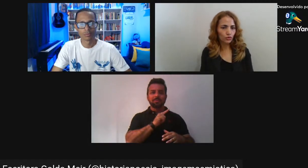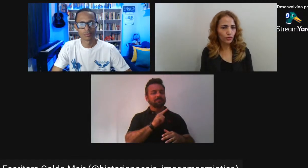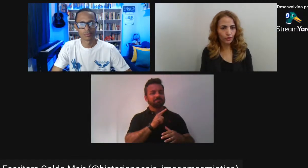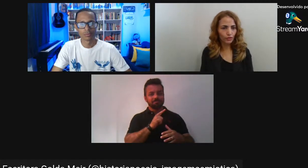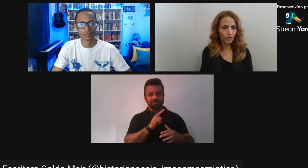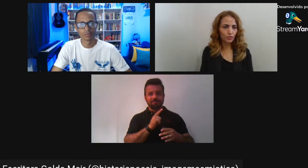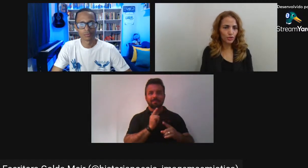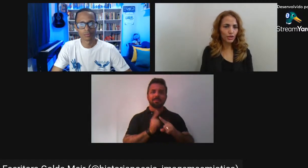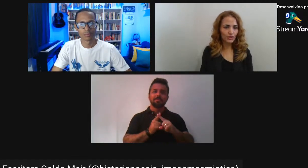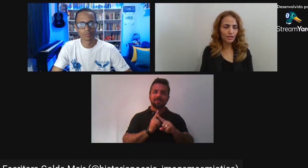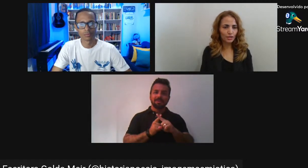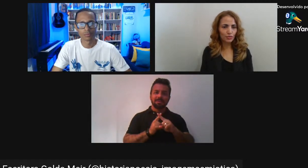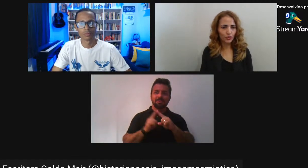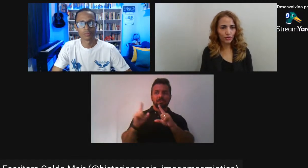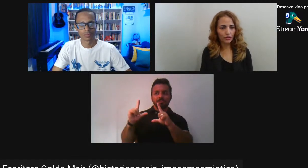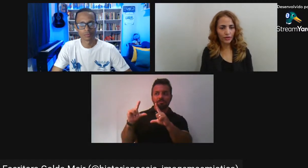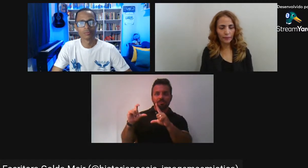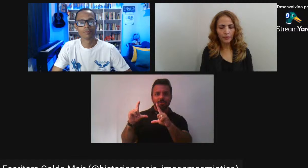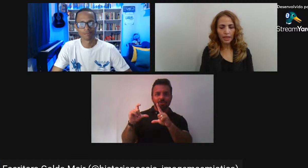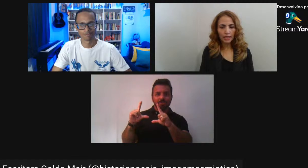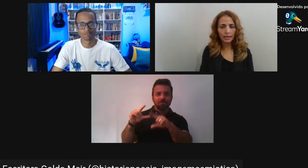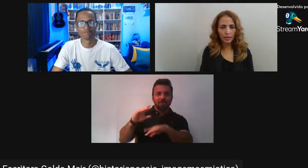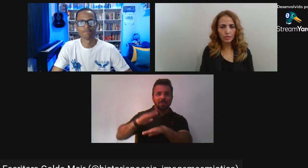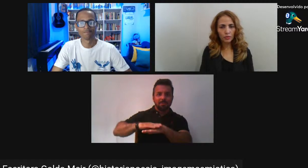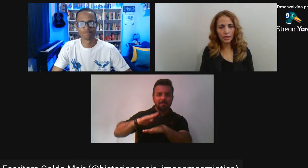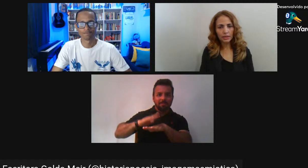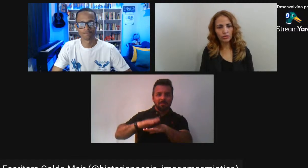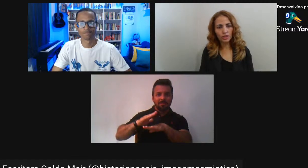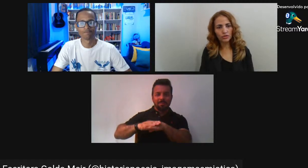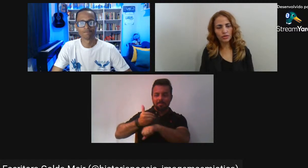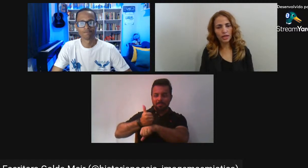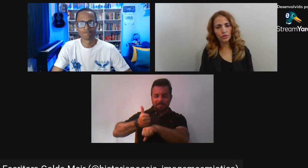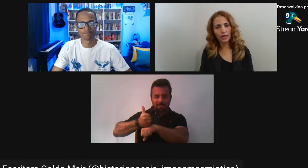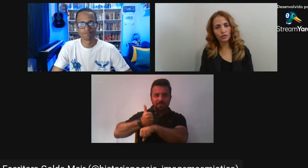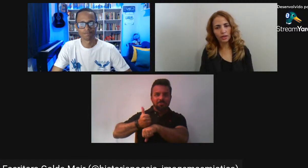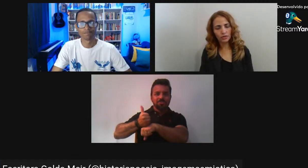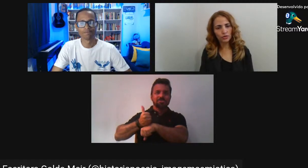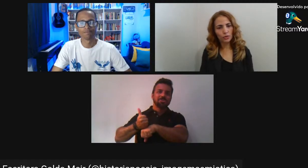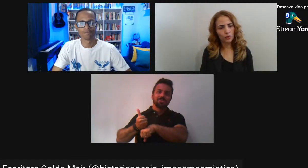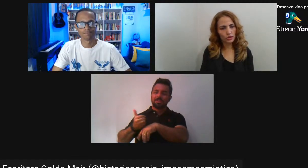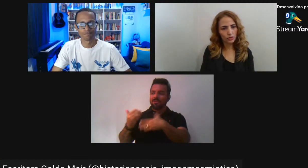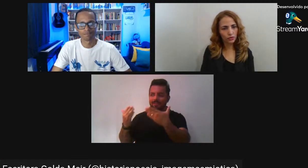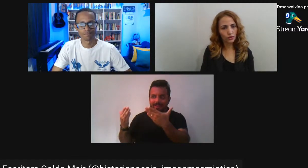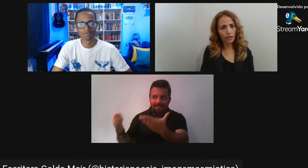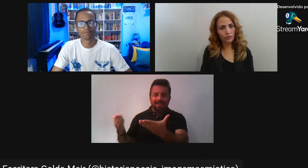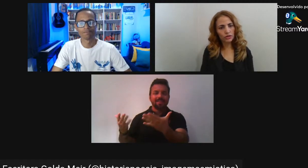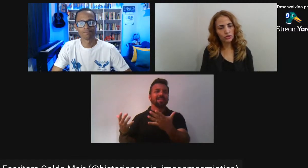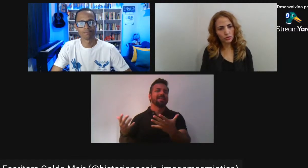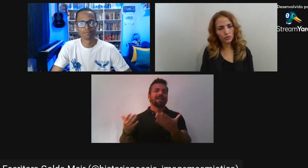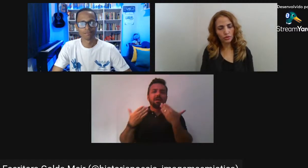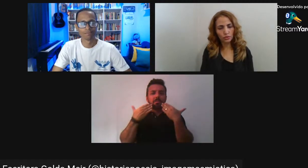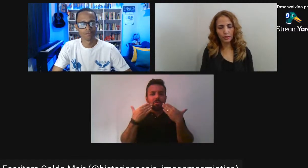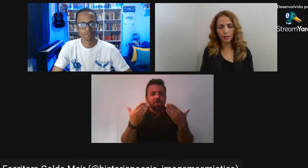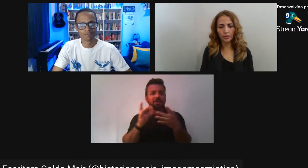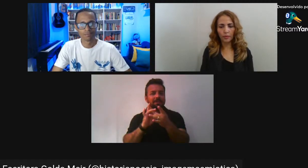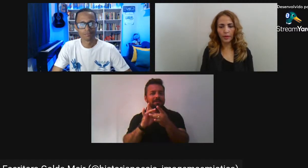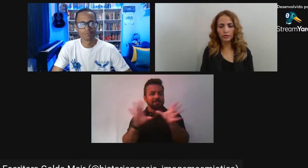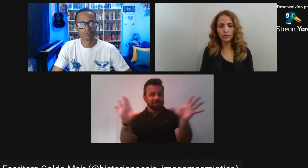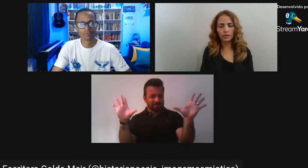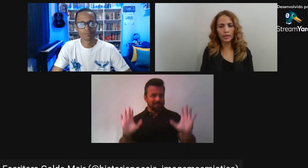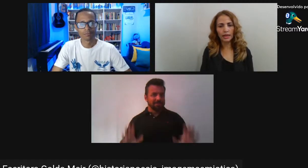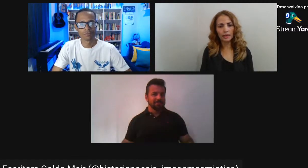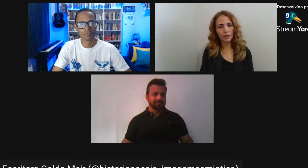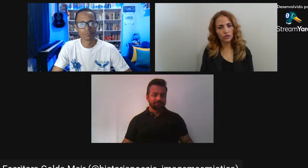nem todos os fotógrafos Se dispuseram a fazer Esse tipo de fotografia Mesmo o militão Durante uns 3, 4 anos Da sua produção fotográfica De estúdio No primeiro